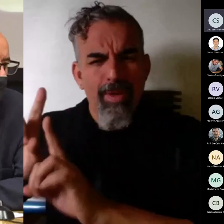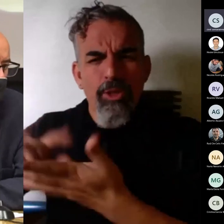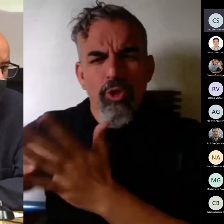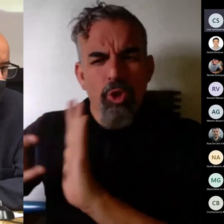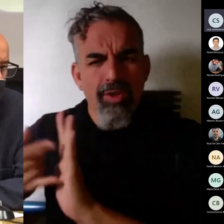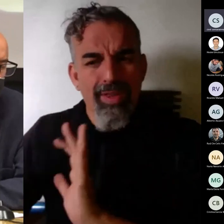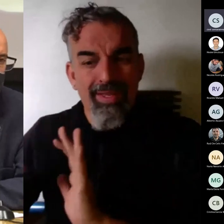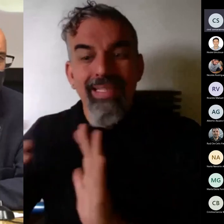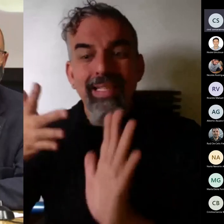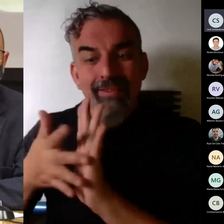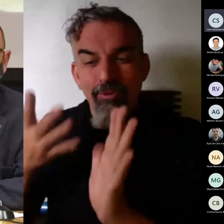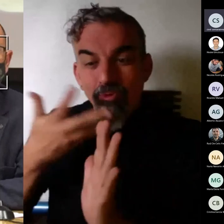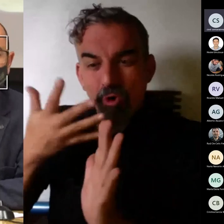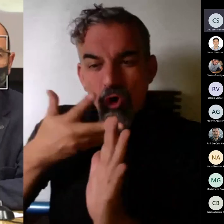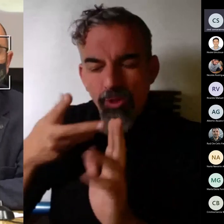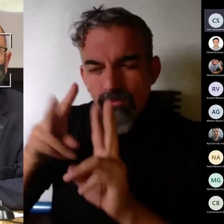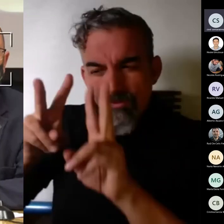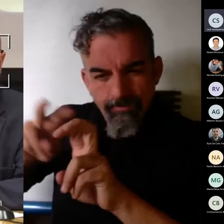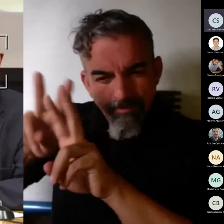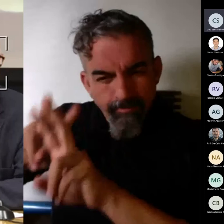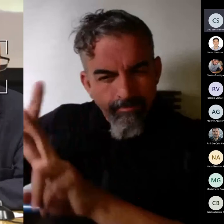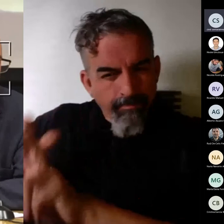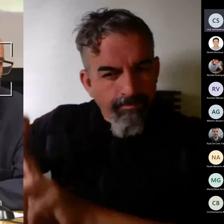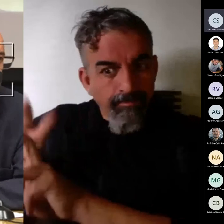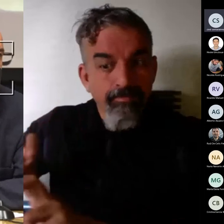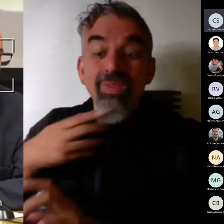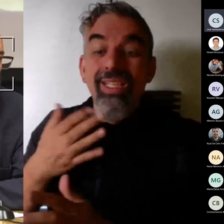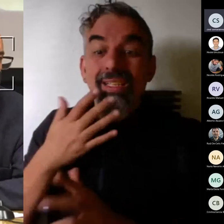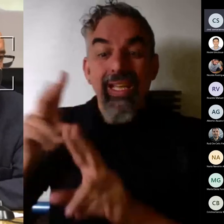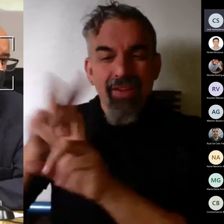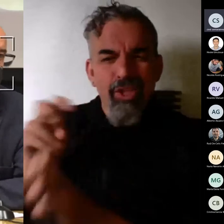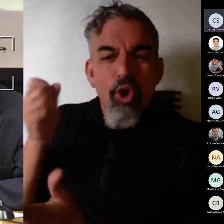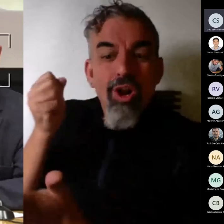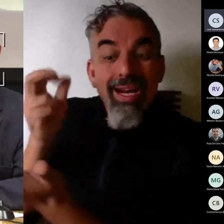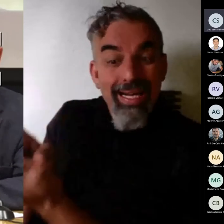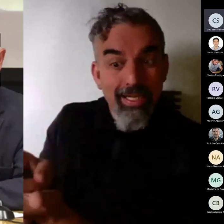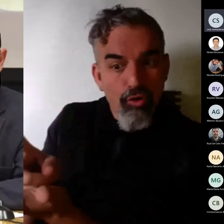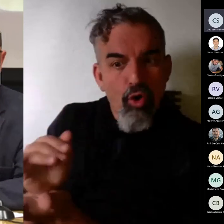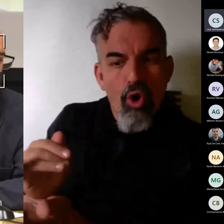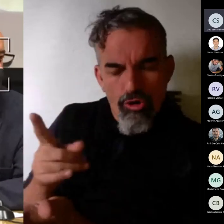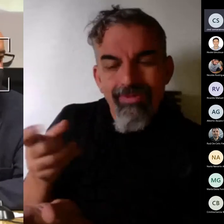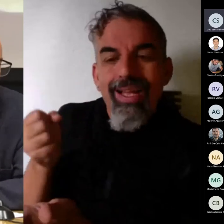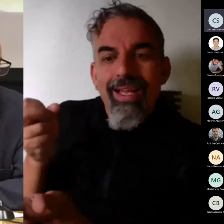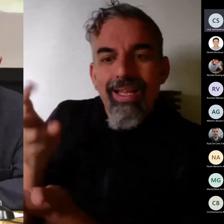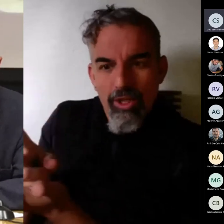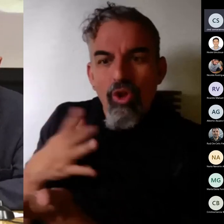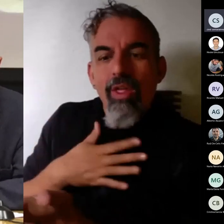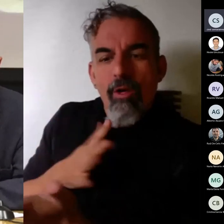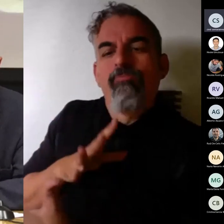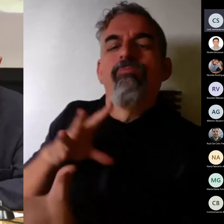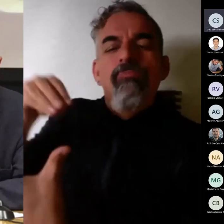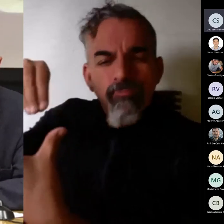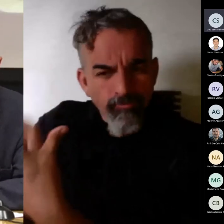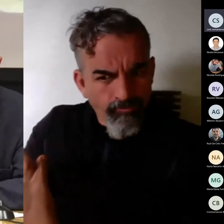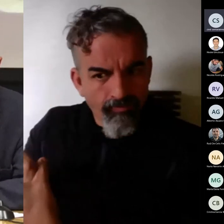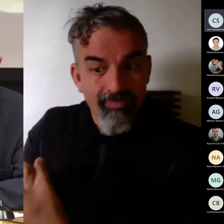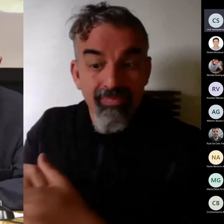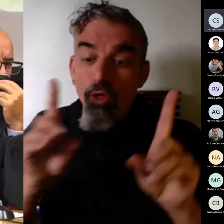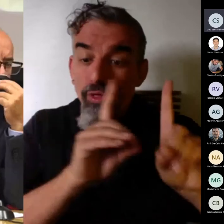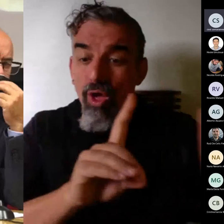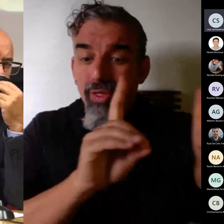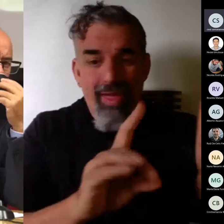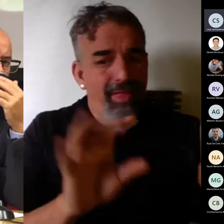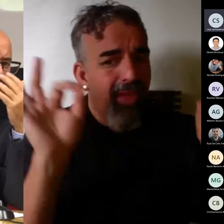conocimiento en eso y cuando nos encontramos un reto en la investigación eso nos lleva a implicarnos mucho más pues igual en la docencia